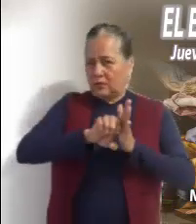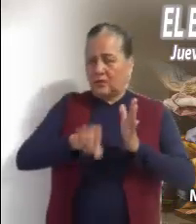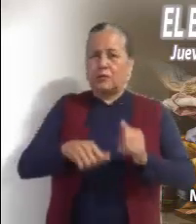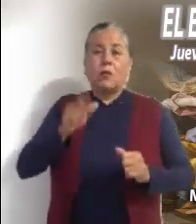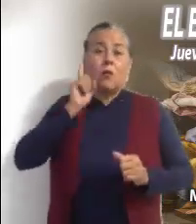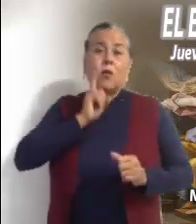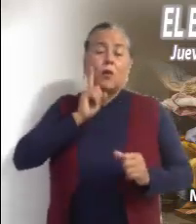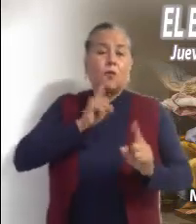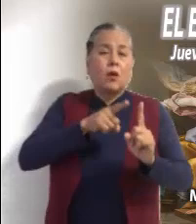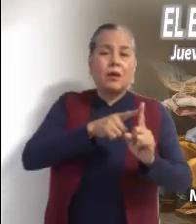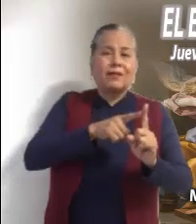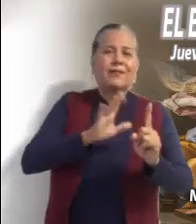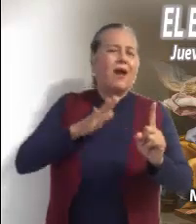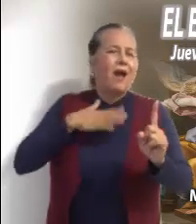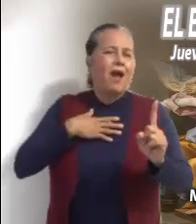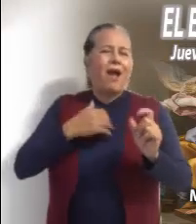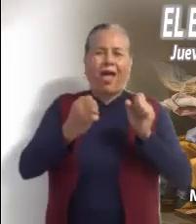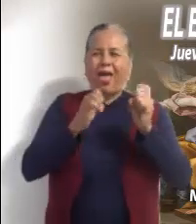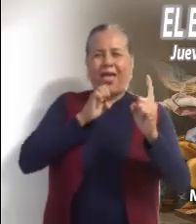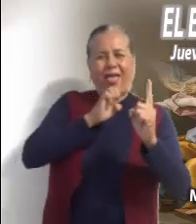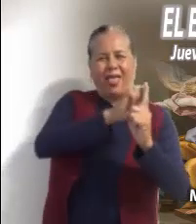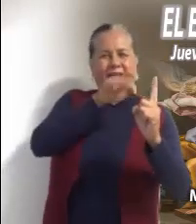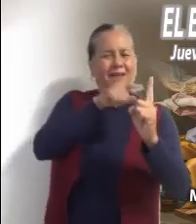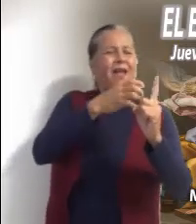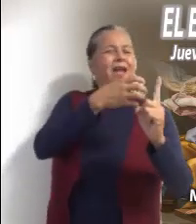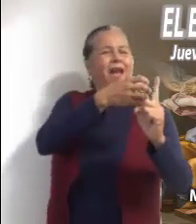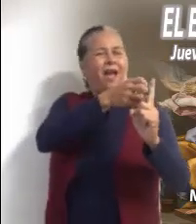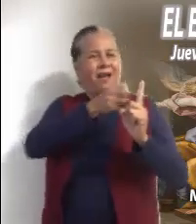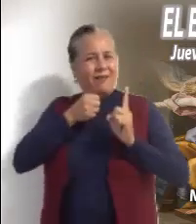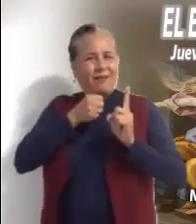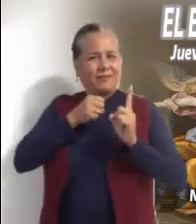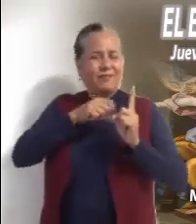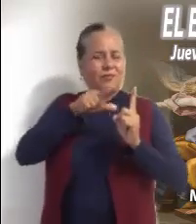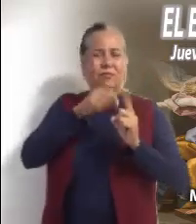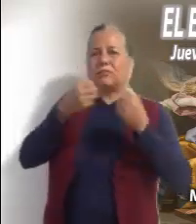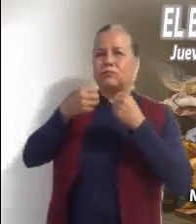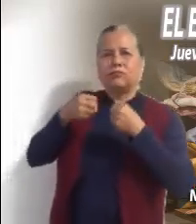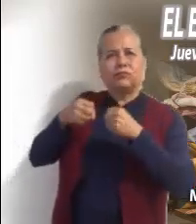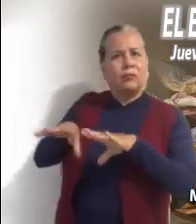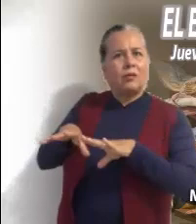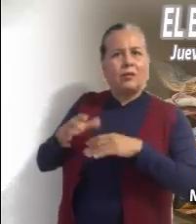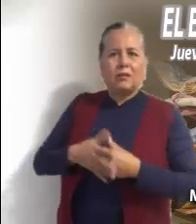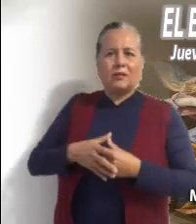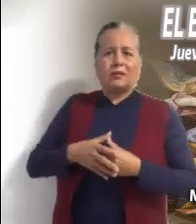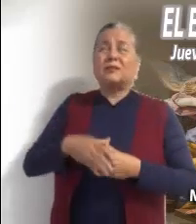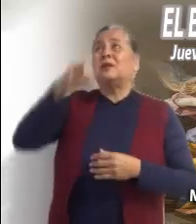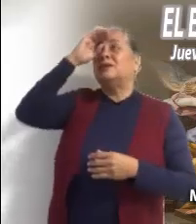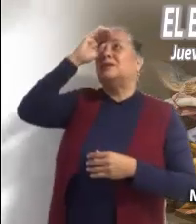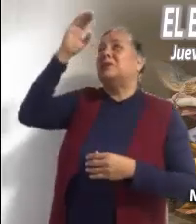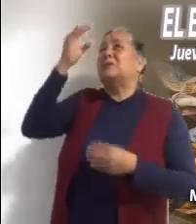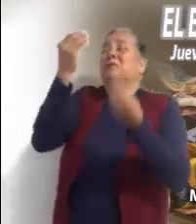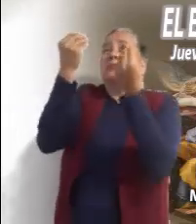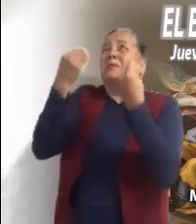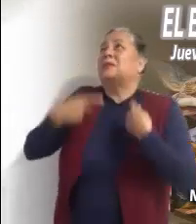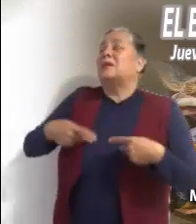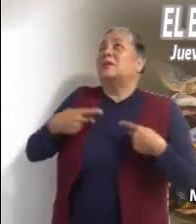violentadas Y después abandonadas o vendidas Señor, cuántos inocentes mueren hoy sin saberlo